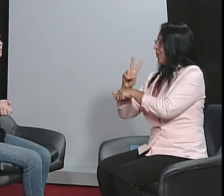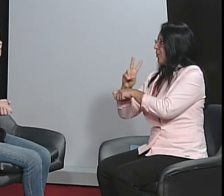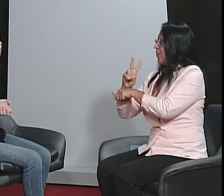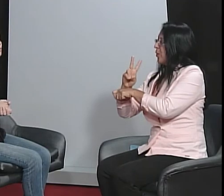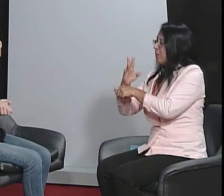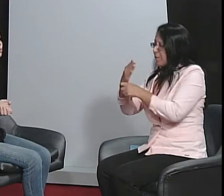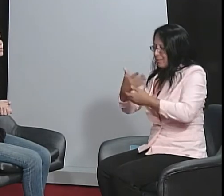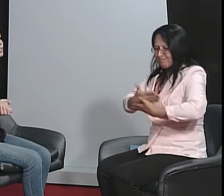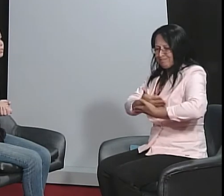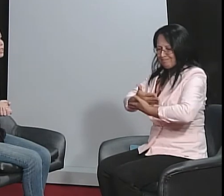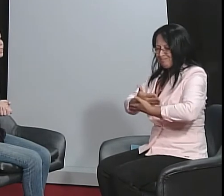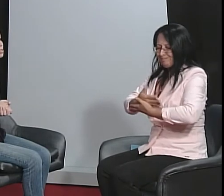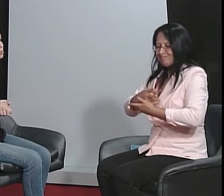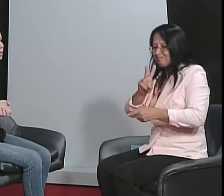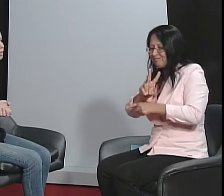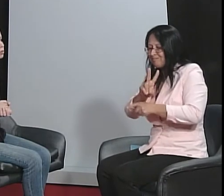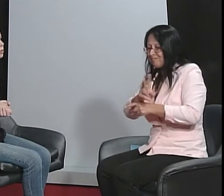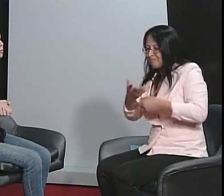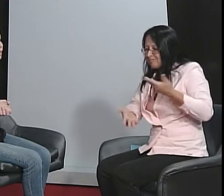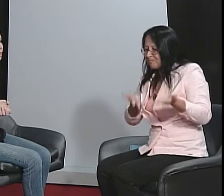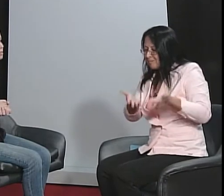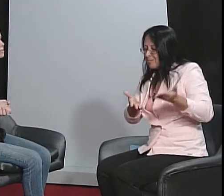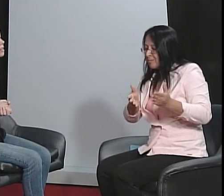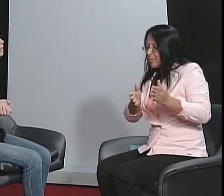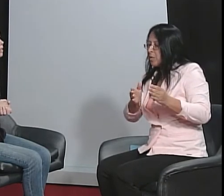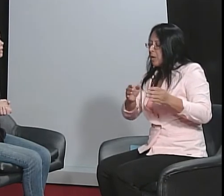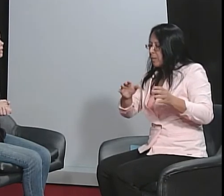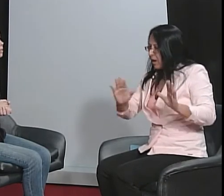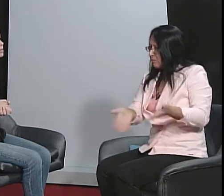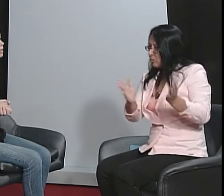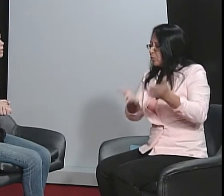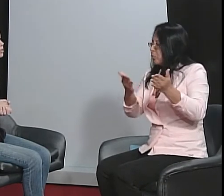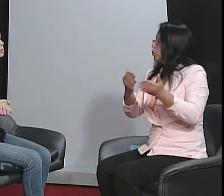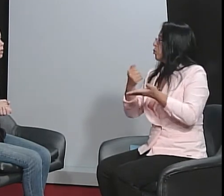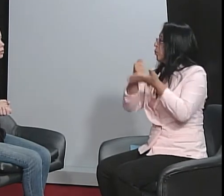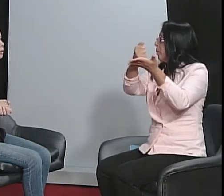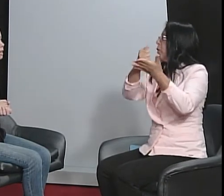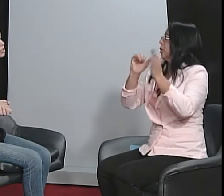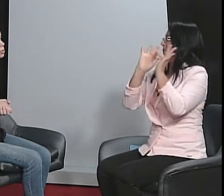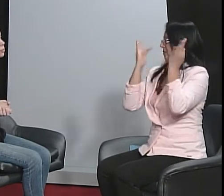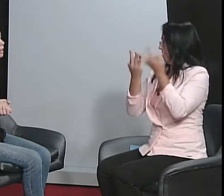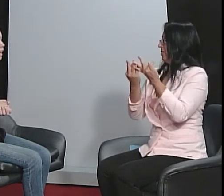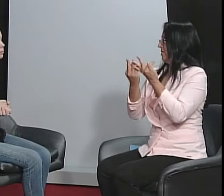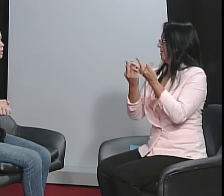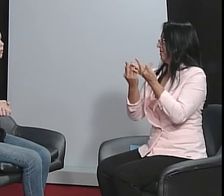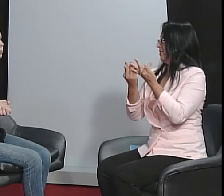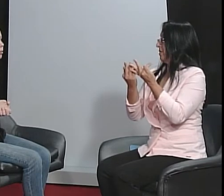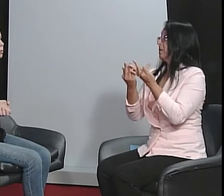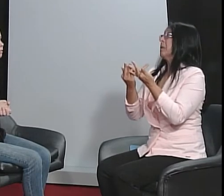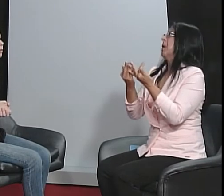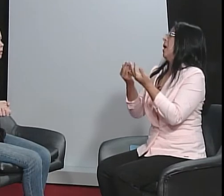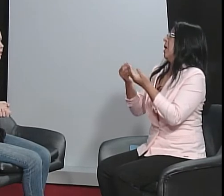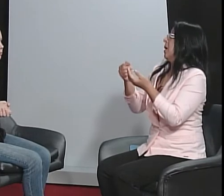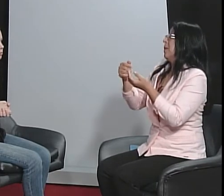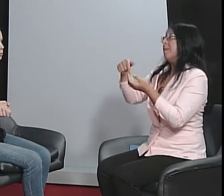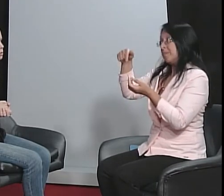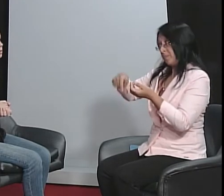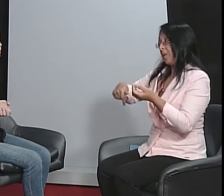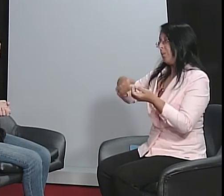terem um centro de atendimento, bebês, né? Terem um centro de atendimento para estimular, para dar um apoio para a família, para os que têm